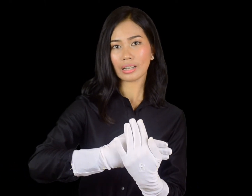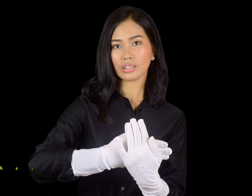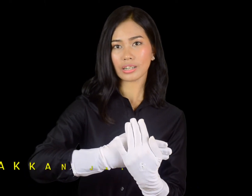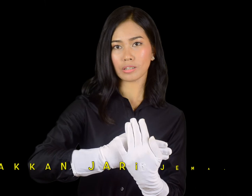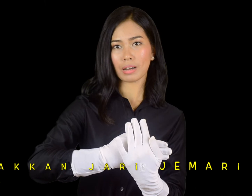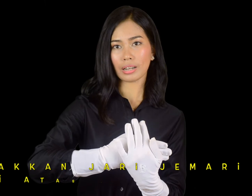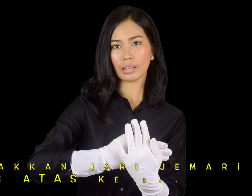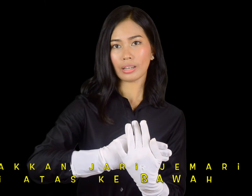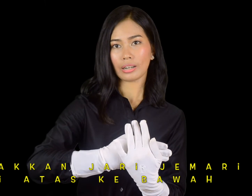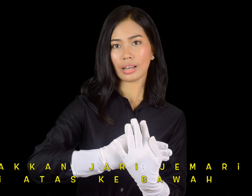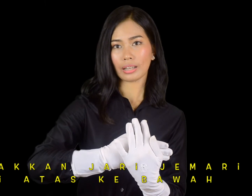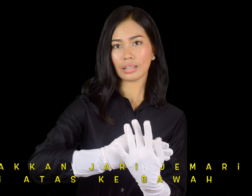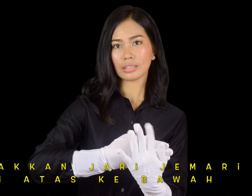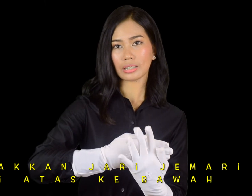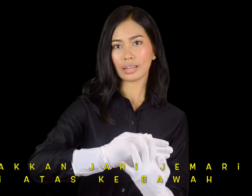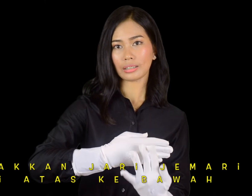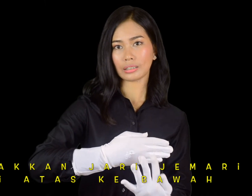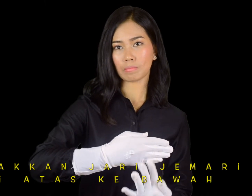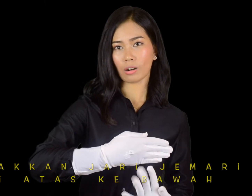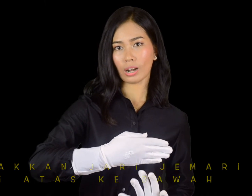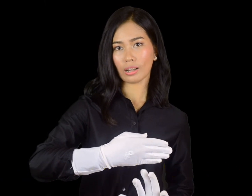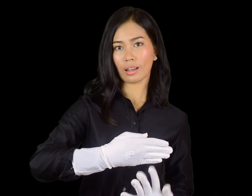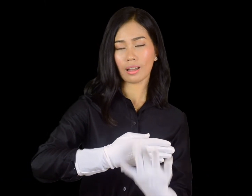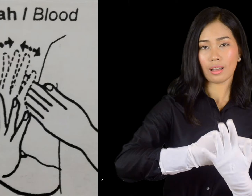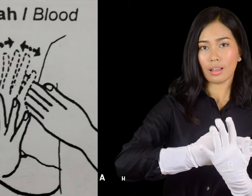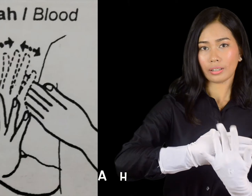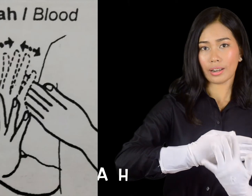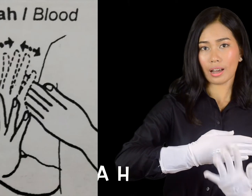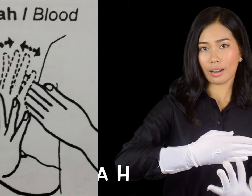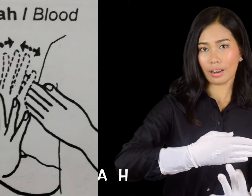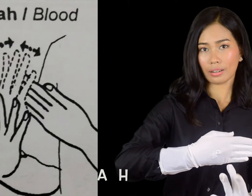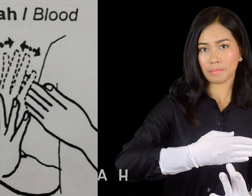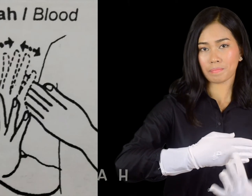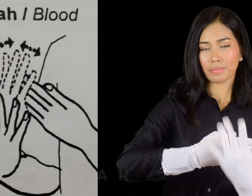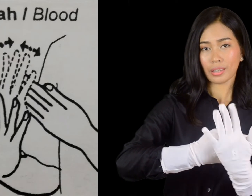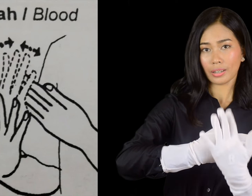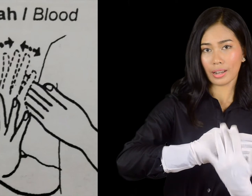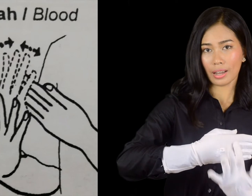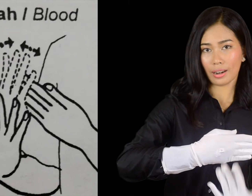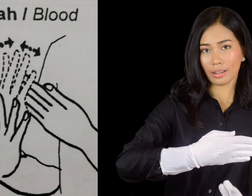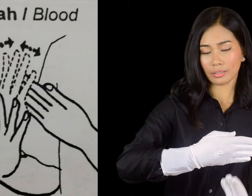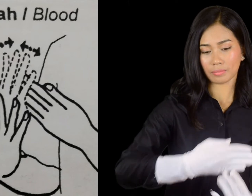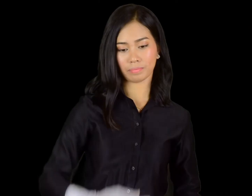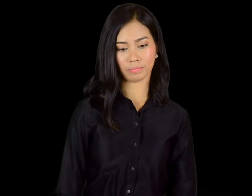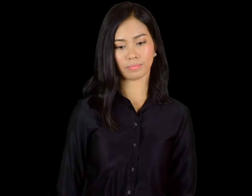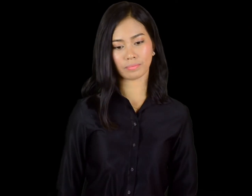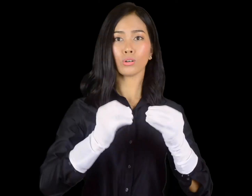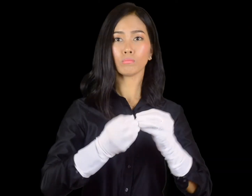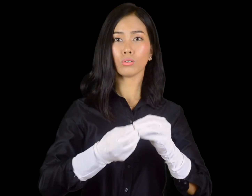jari jemari, dari atas hingga ke bawah. Darah. Darah. Nomor